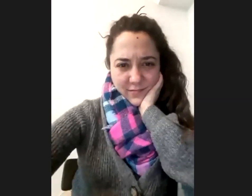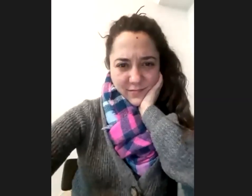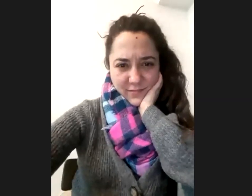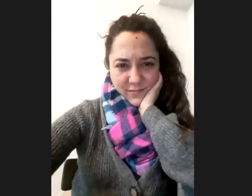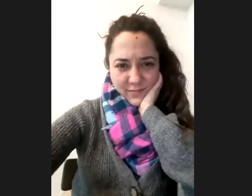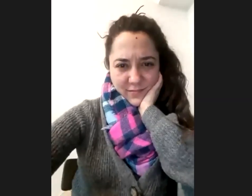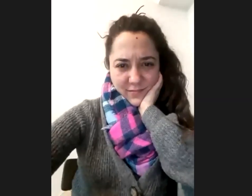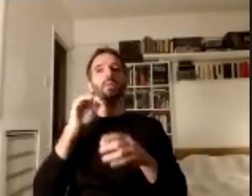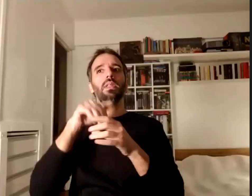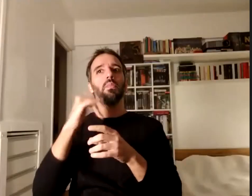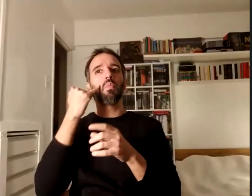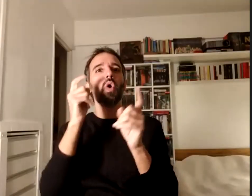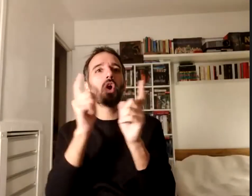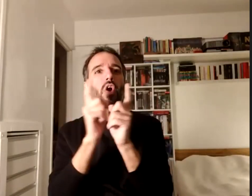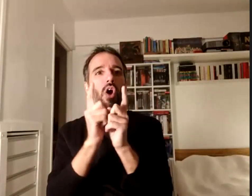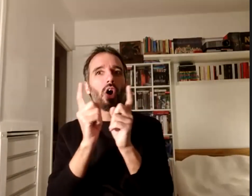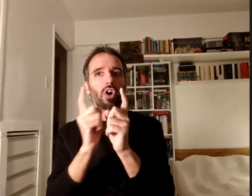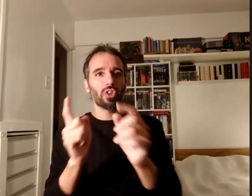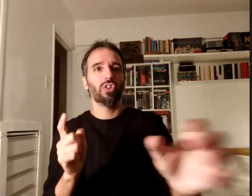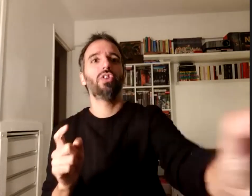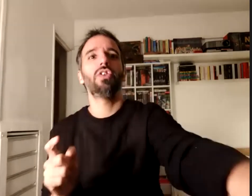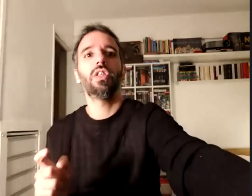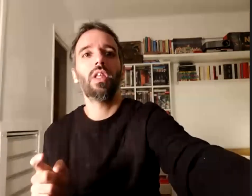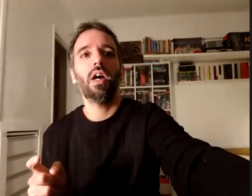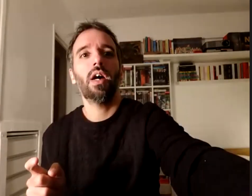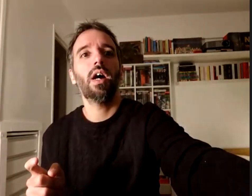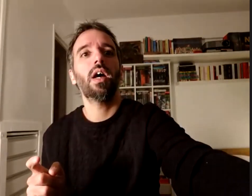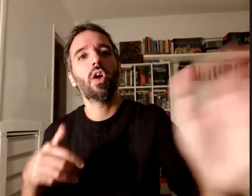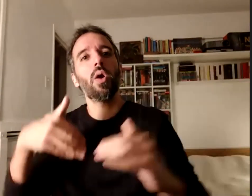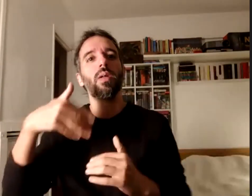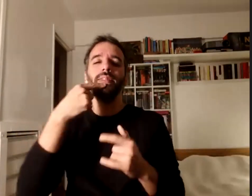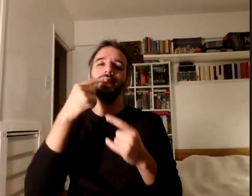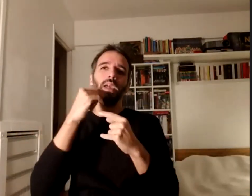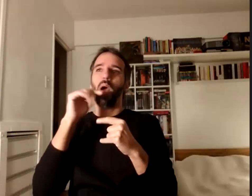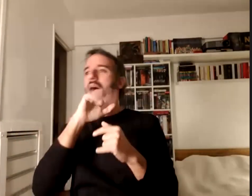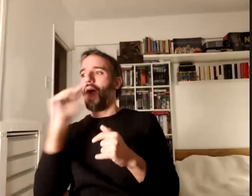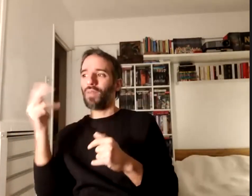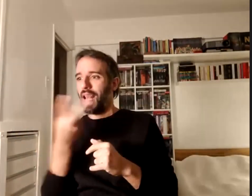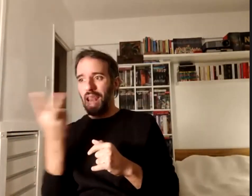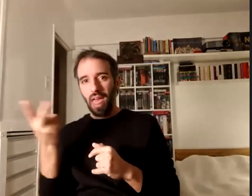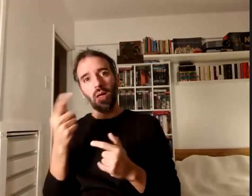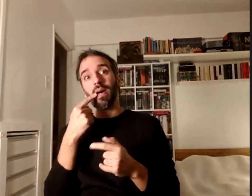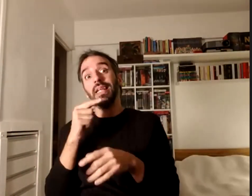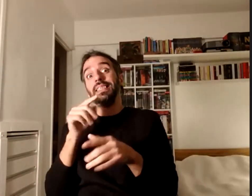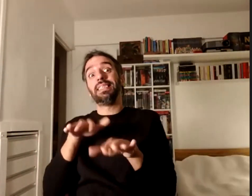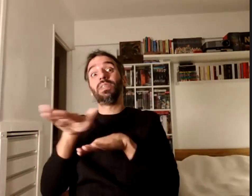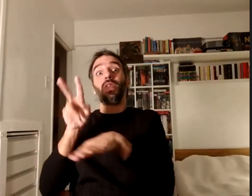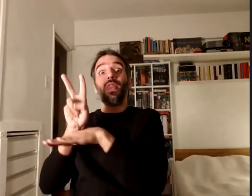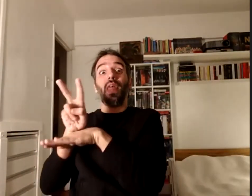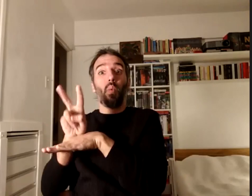muy breve con Majo acordamos un discurso común por la circunstancia del cuidado que preveíamos que podía